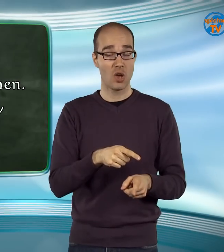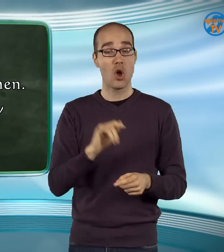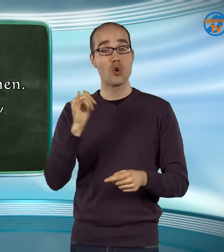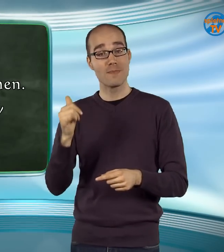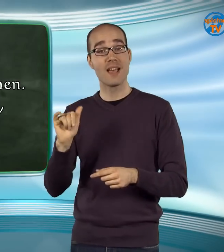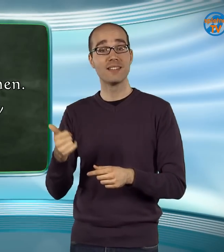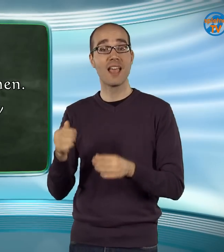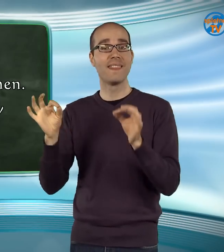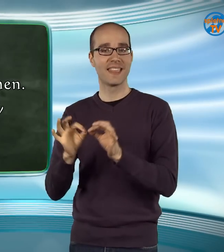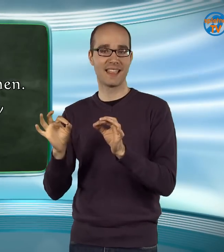tetin.